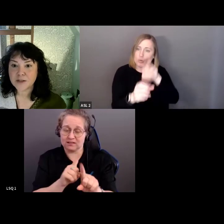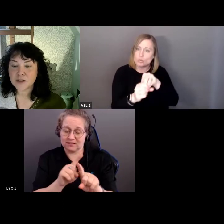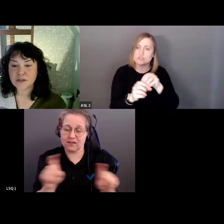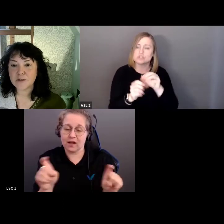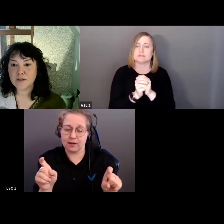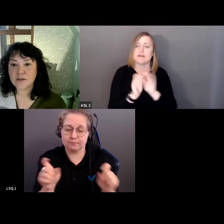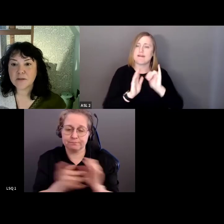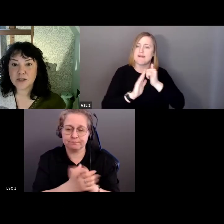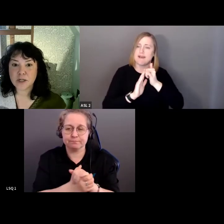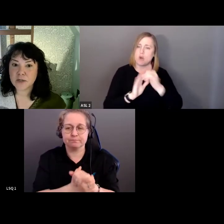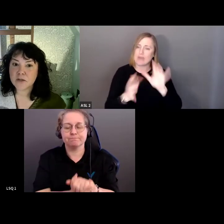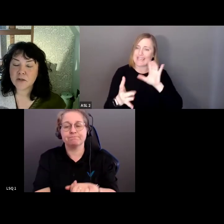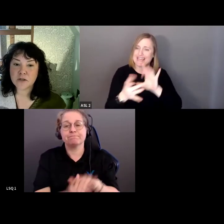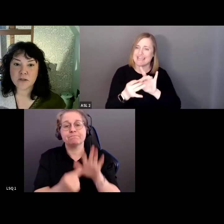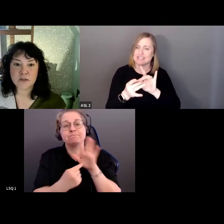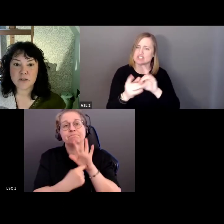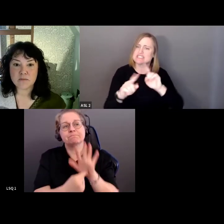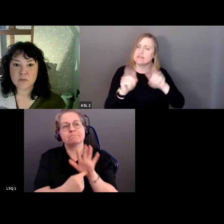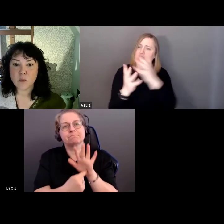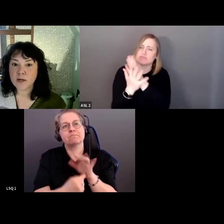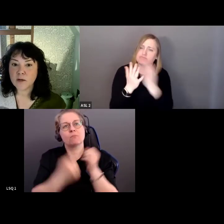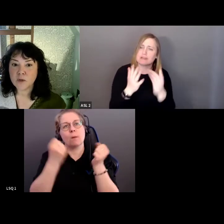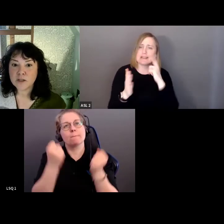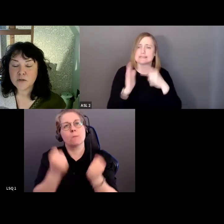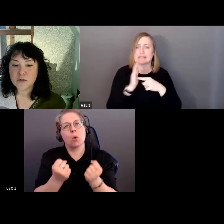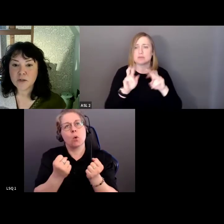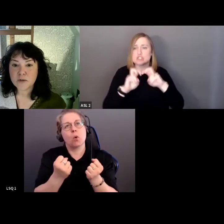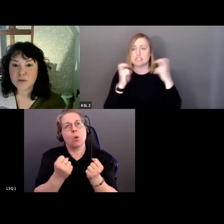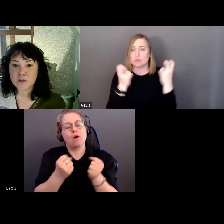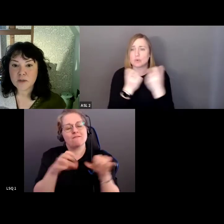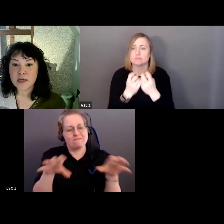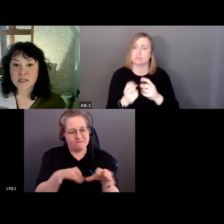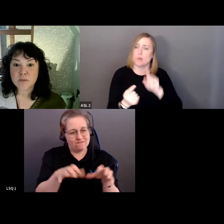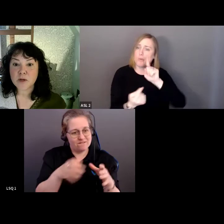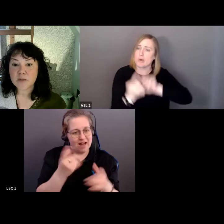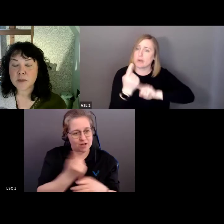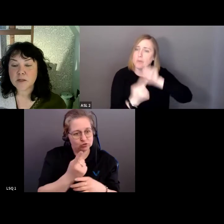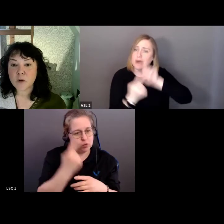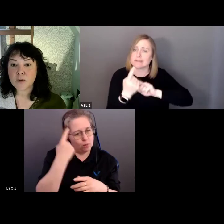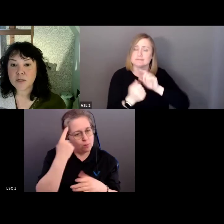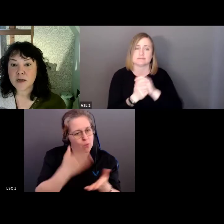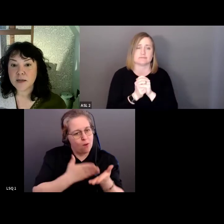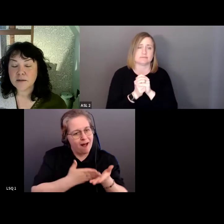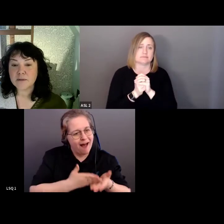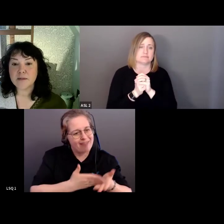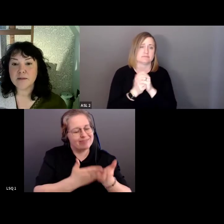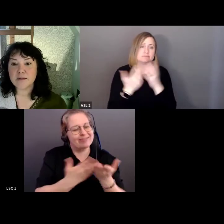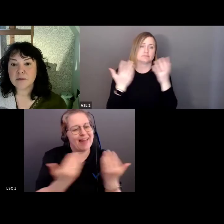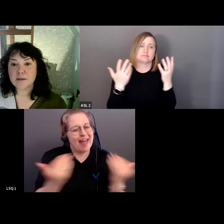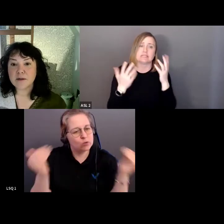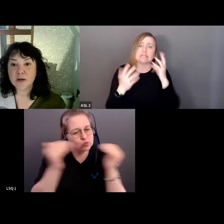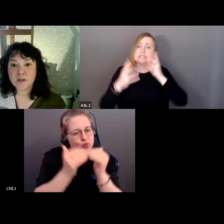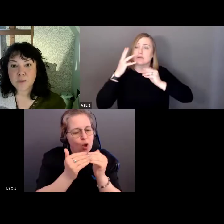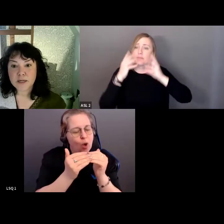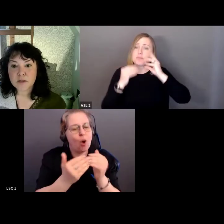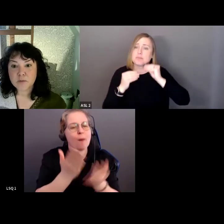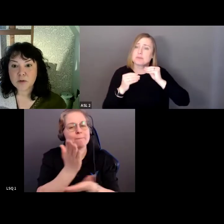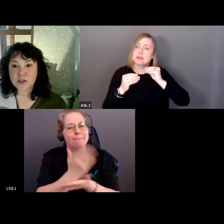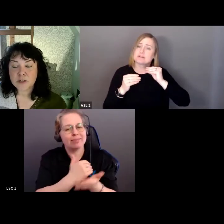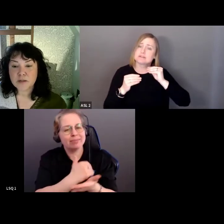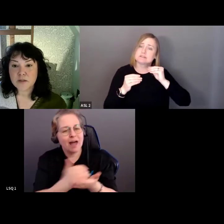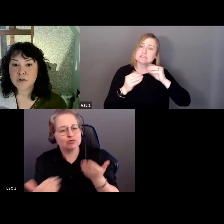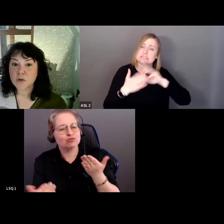permettent plus d'inclusion, des cercles de partage, des entretiens en tête à tête,